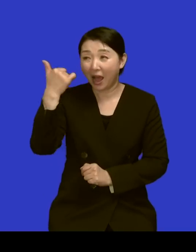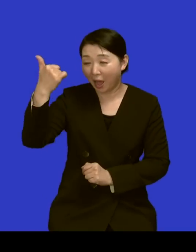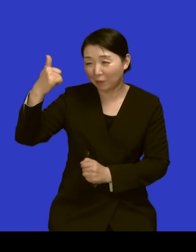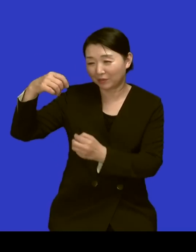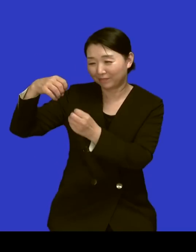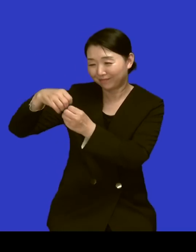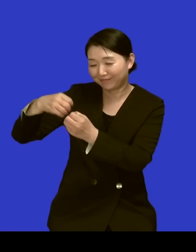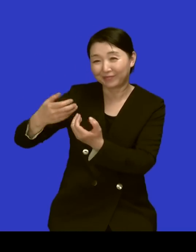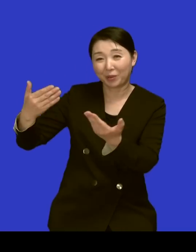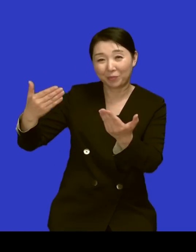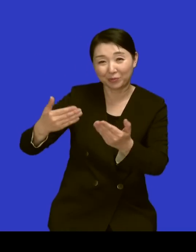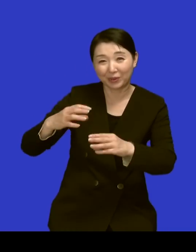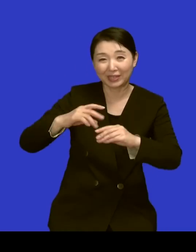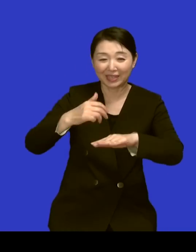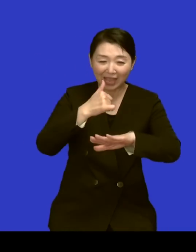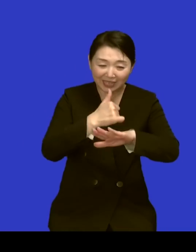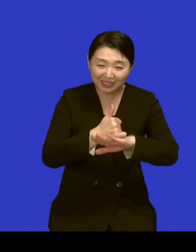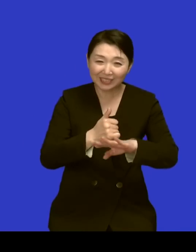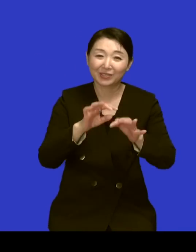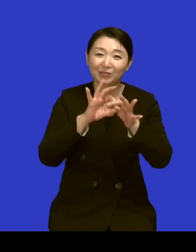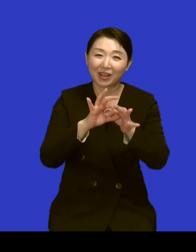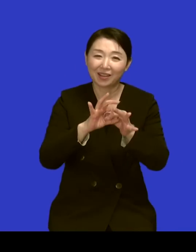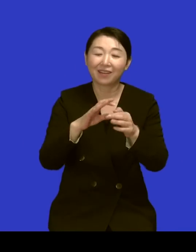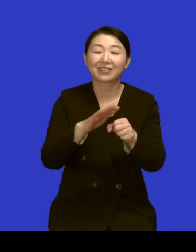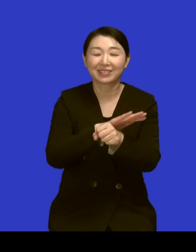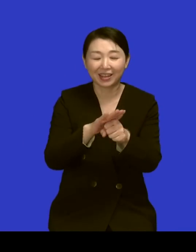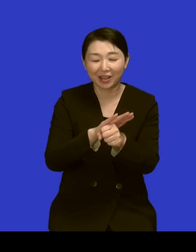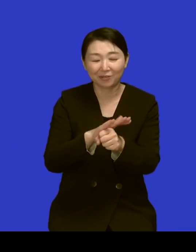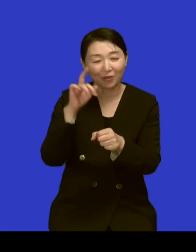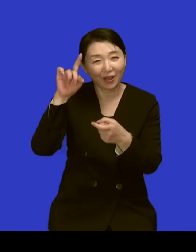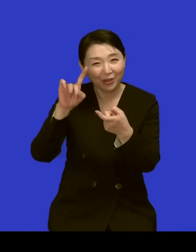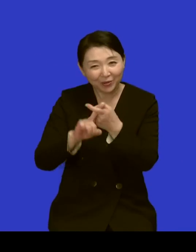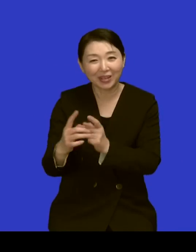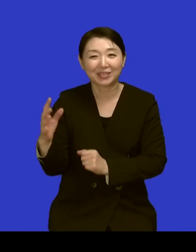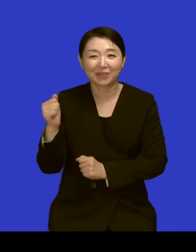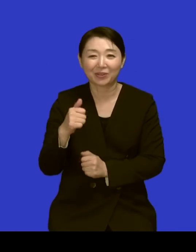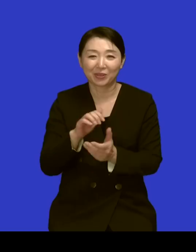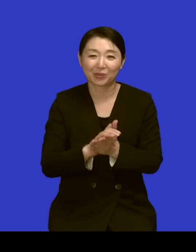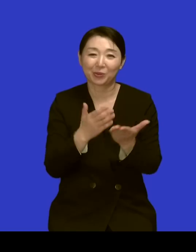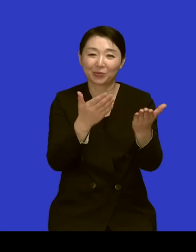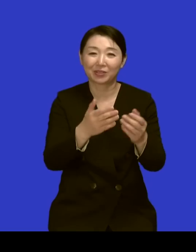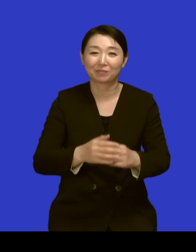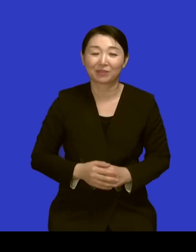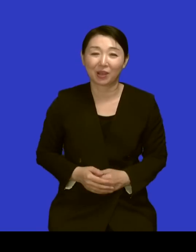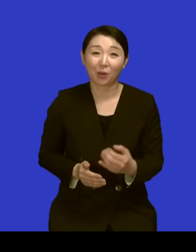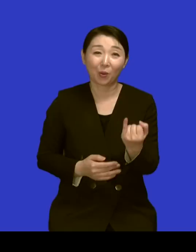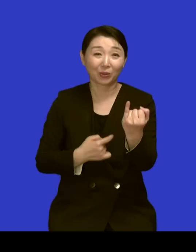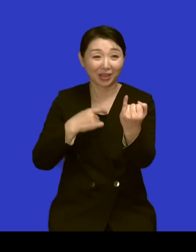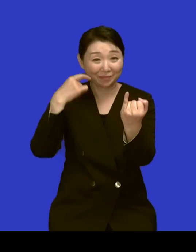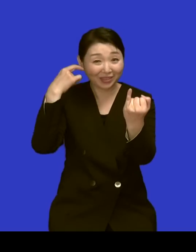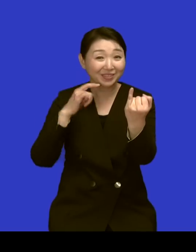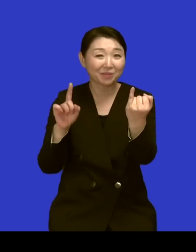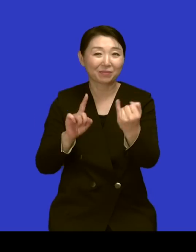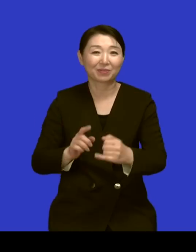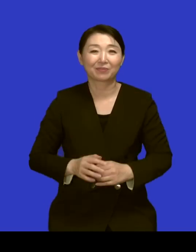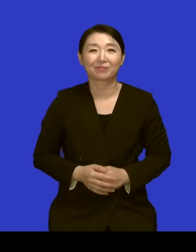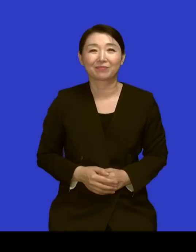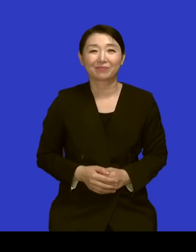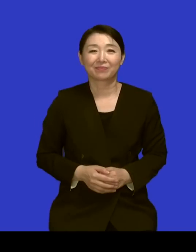땅끝에 관한 사랑 네 저희도 관심 갖고 기도하도록 하겠습니다 네 감사합니다 네 우리 연일자매 오늘 어떻게 드셨어요? 저는 아까 그